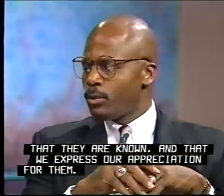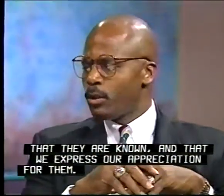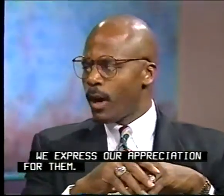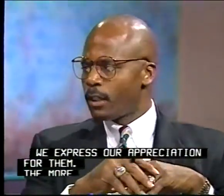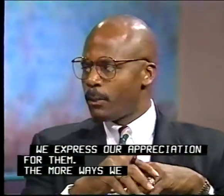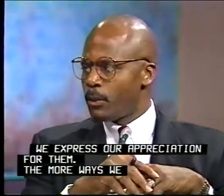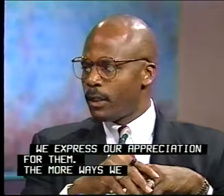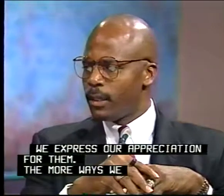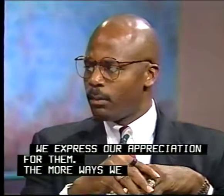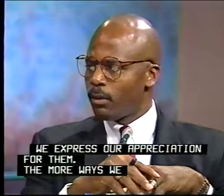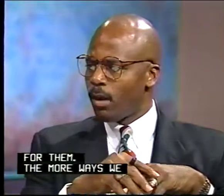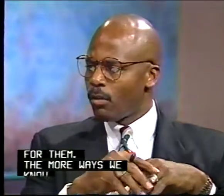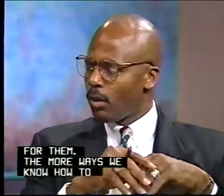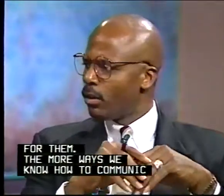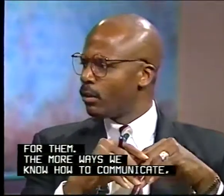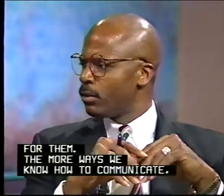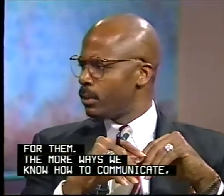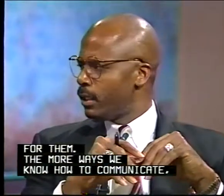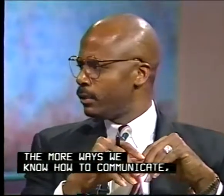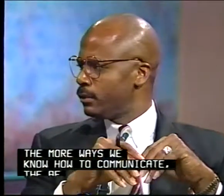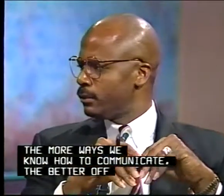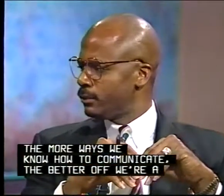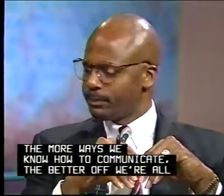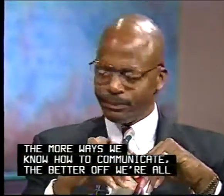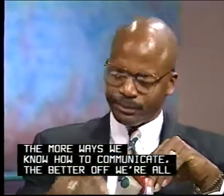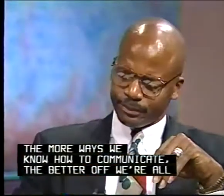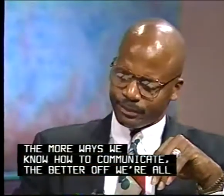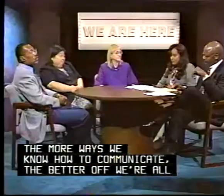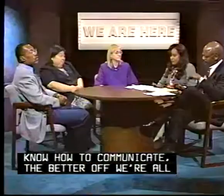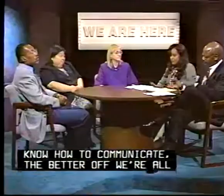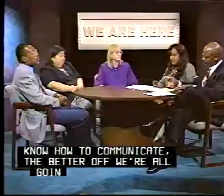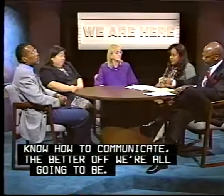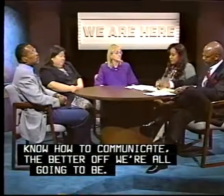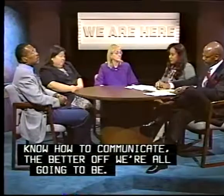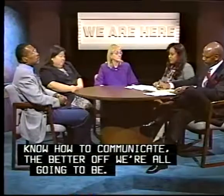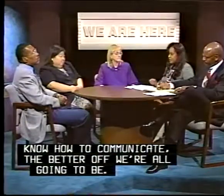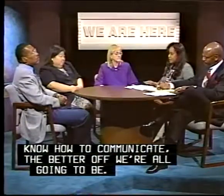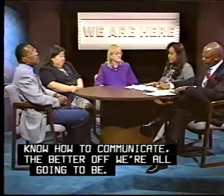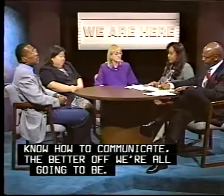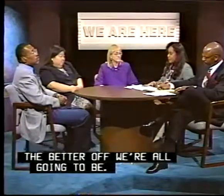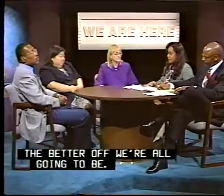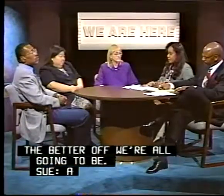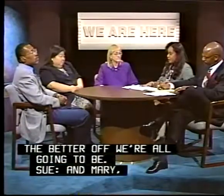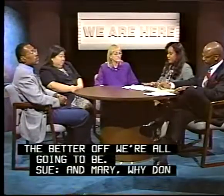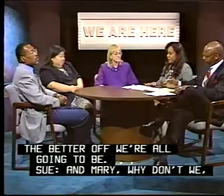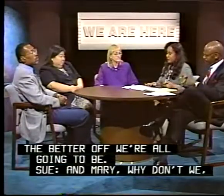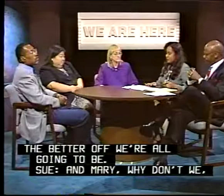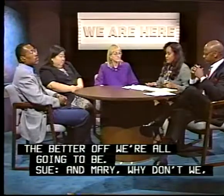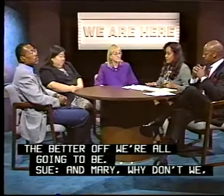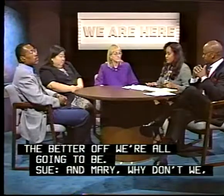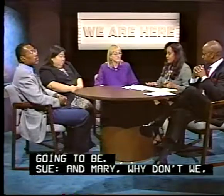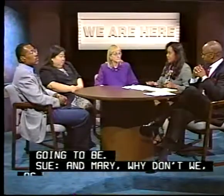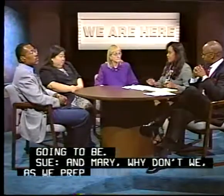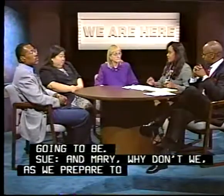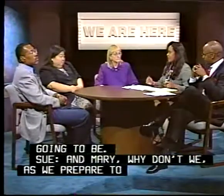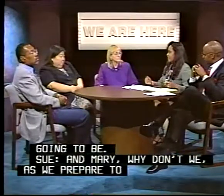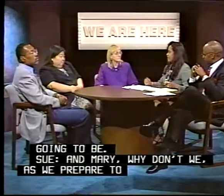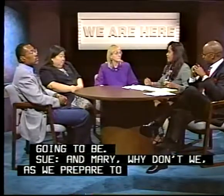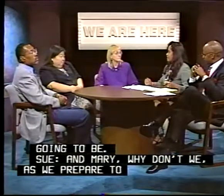we know how to communicate, the better off we're all going to be. And Mary, why don't we, as we prepare to close the program, again, the National